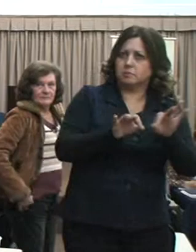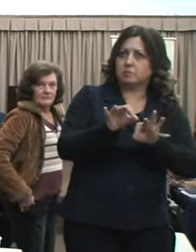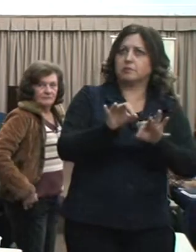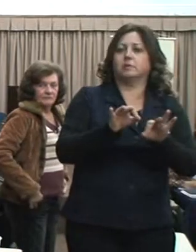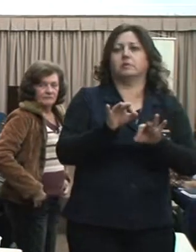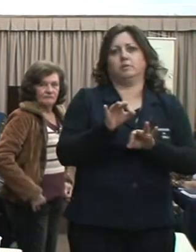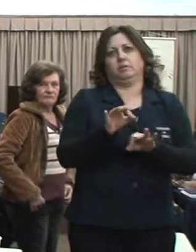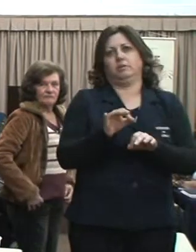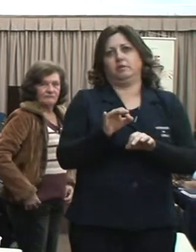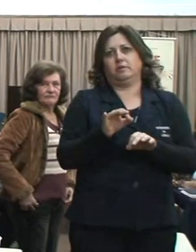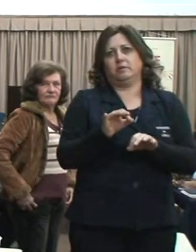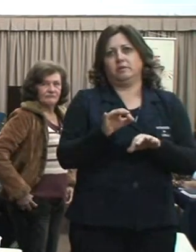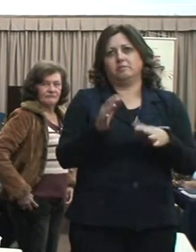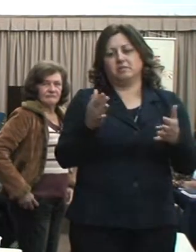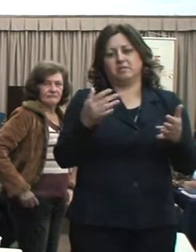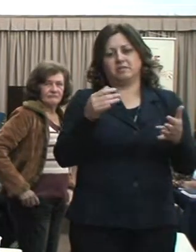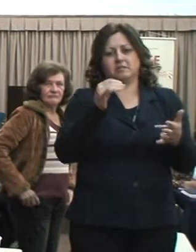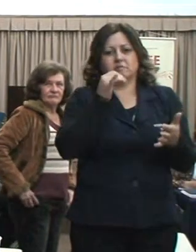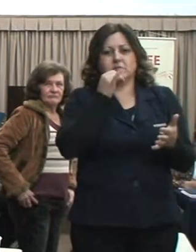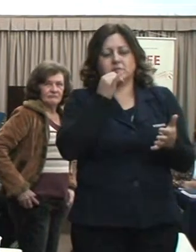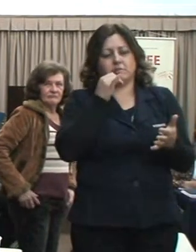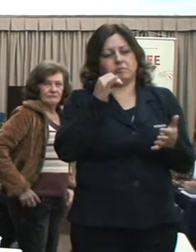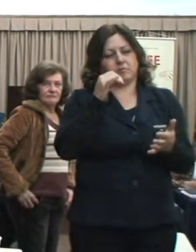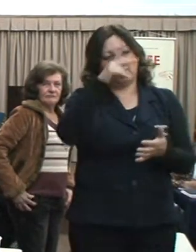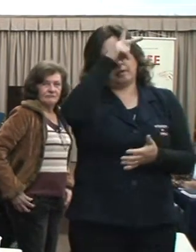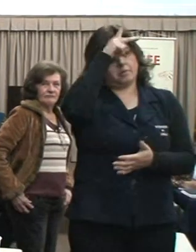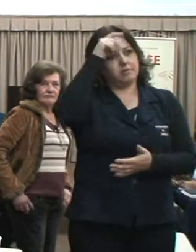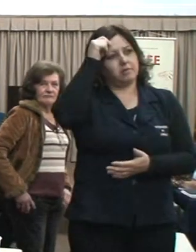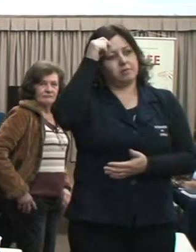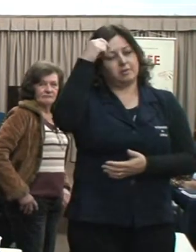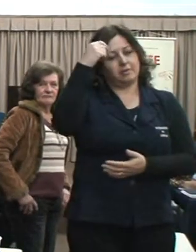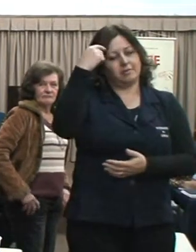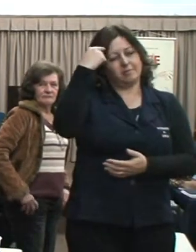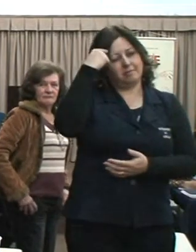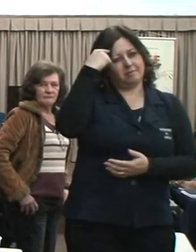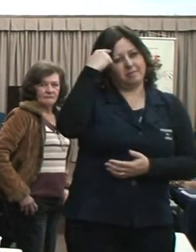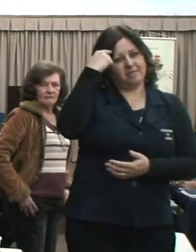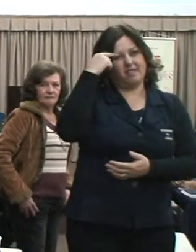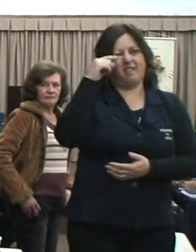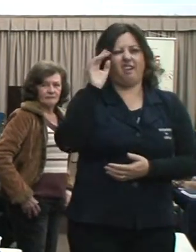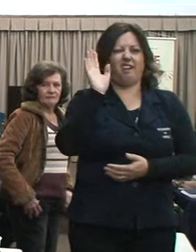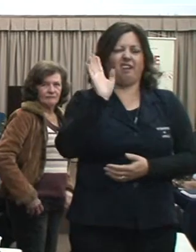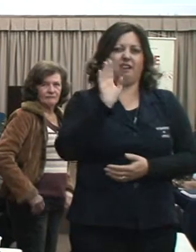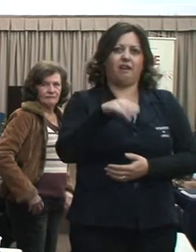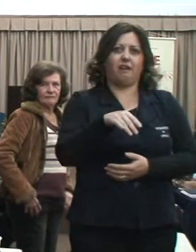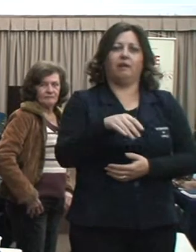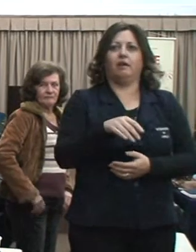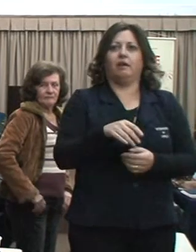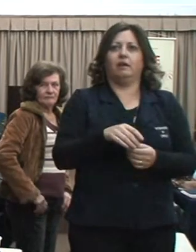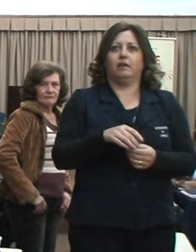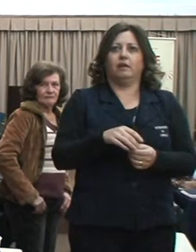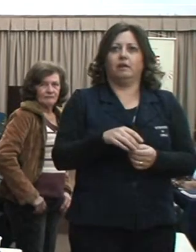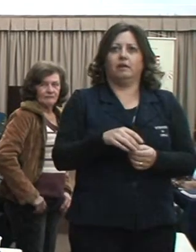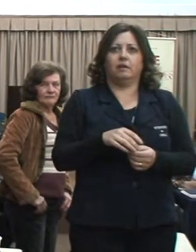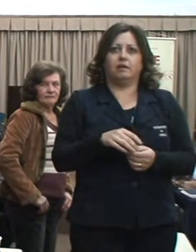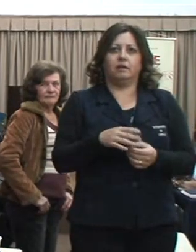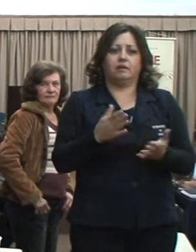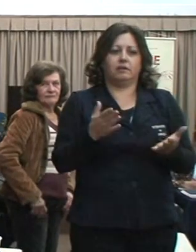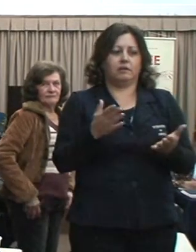muita ingenuidade da prefeitura, é suprema ingenuidade achar que